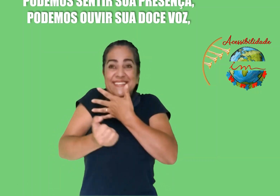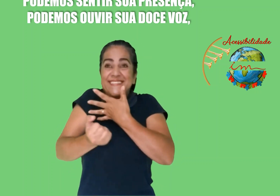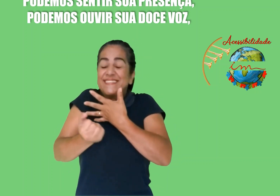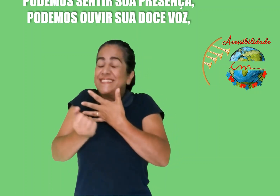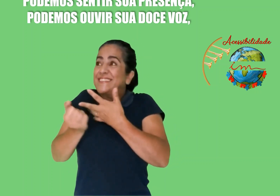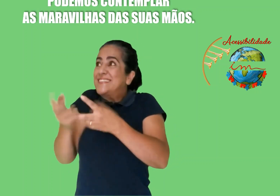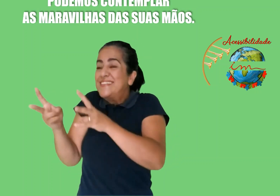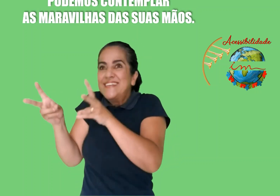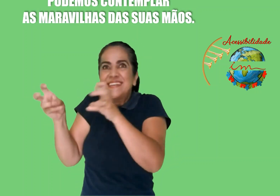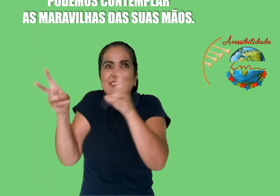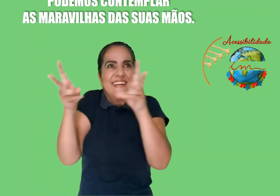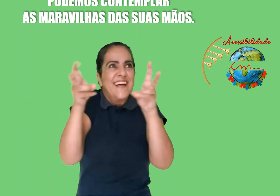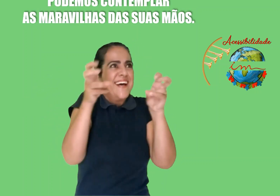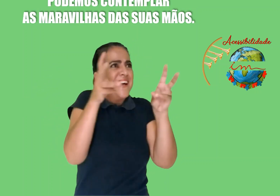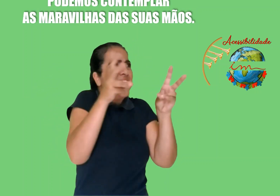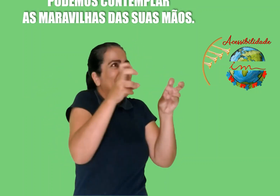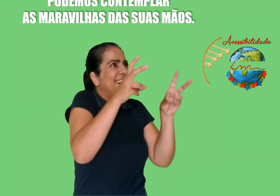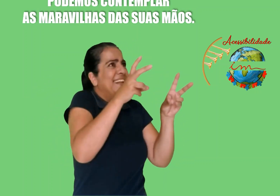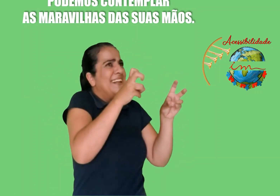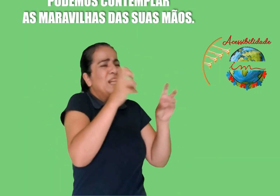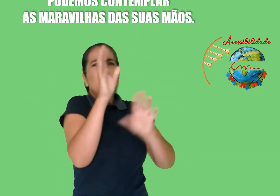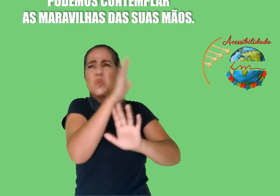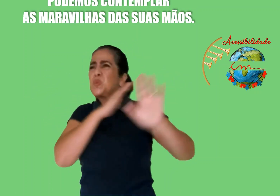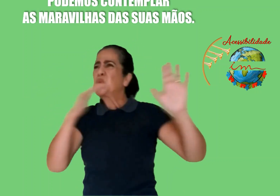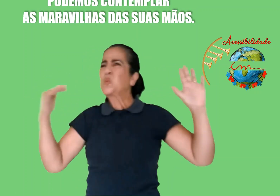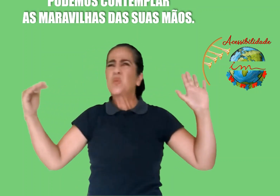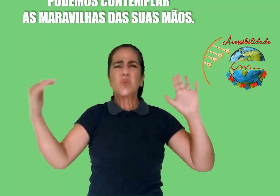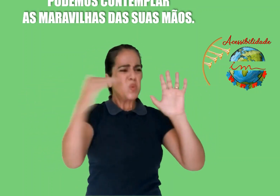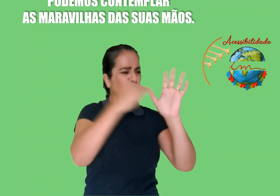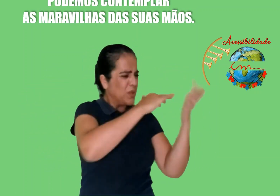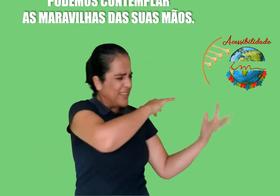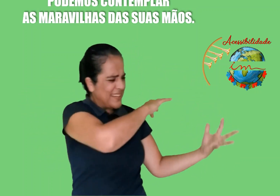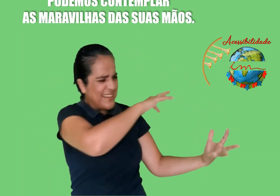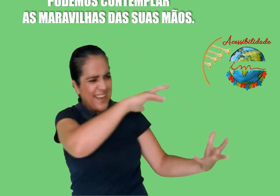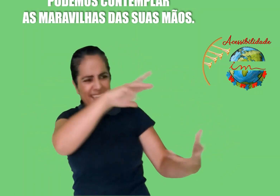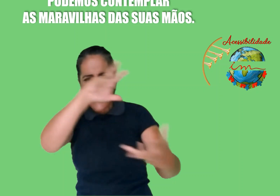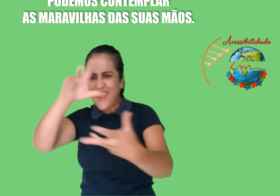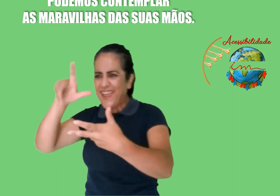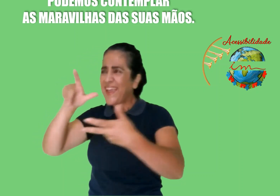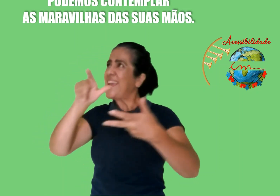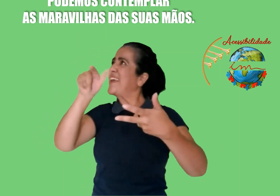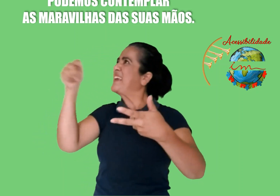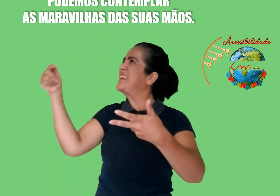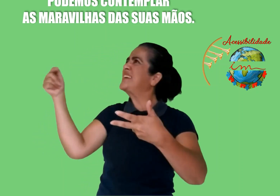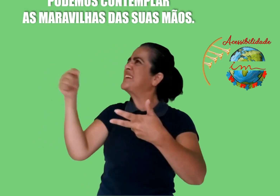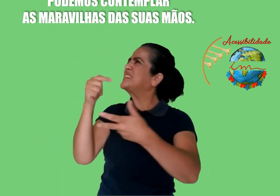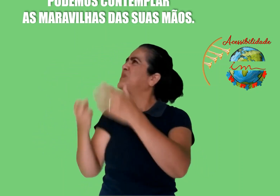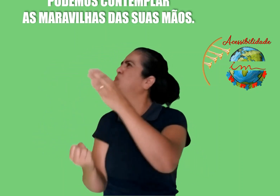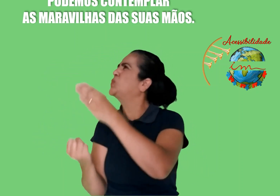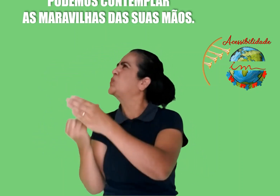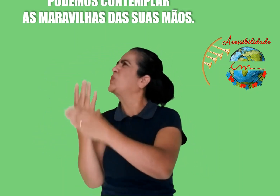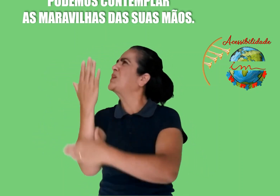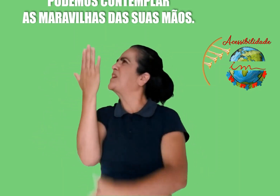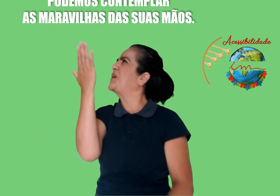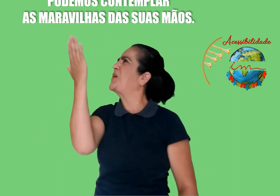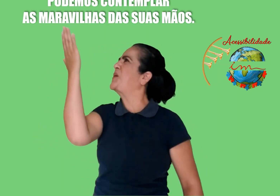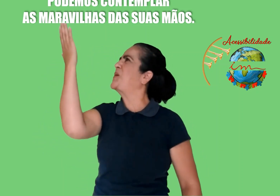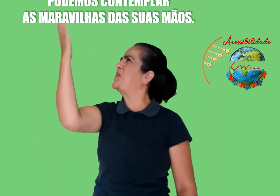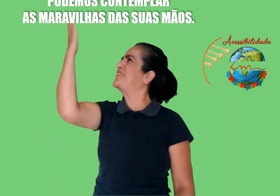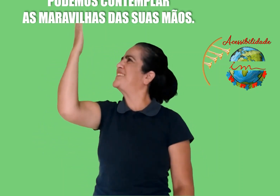Podemos contemplar as maravilhas das nossas mãos